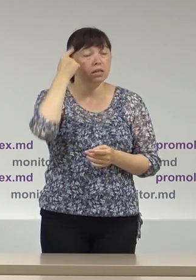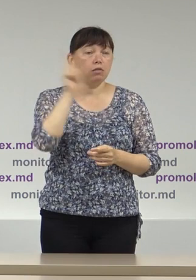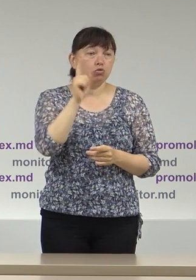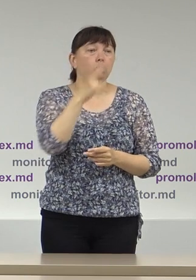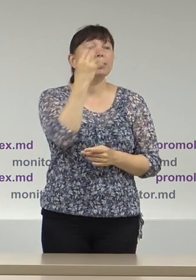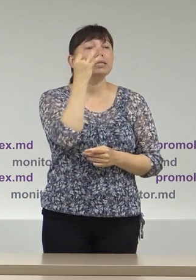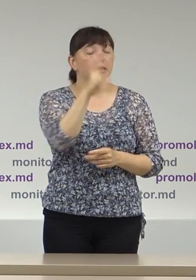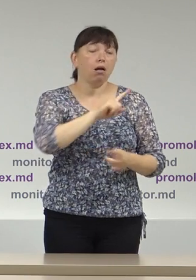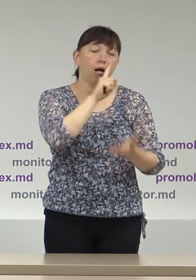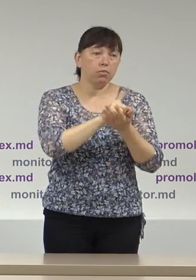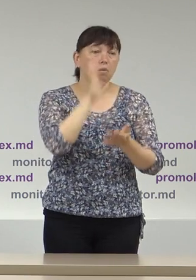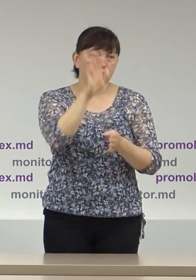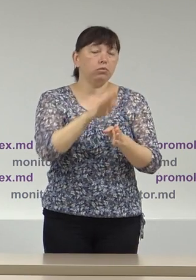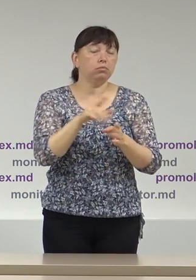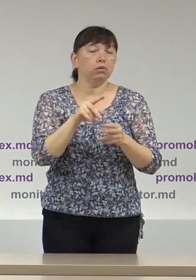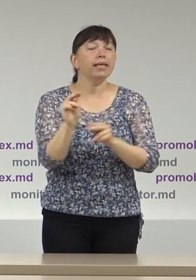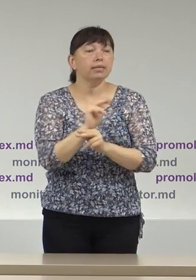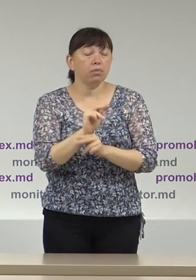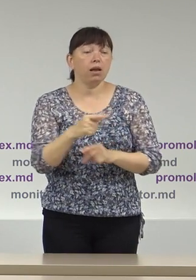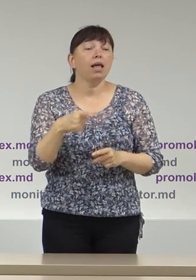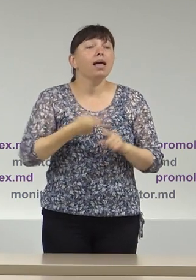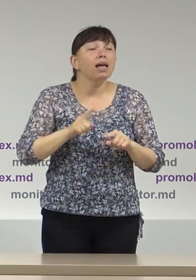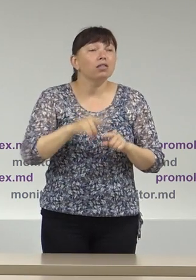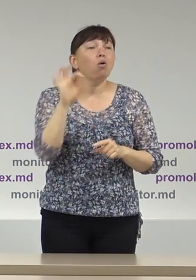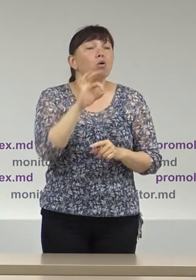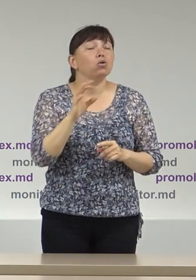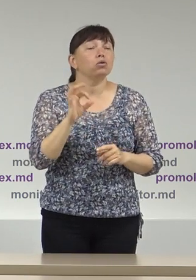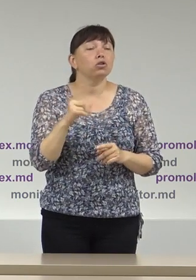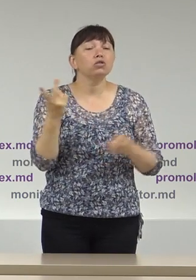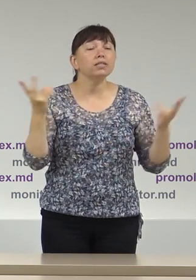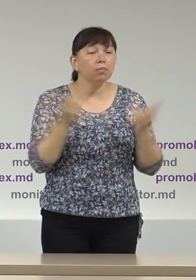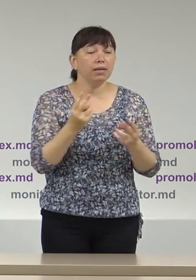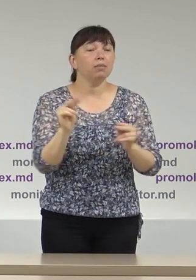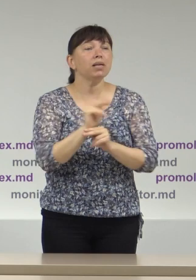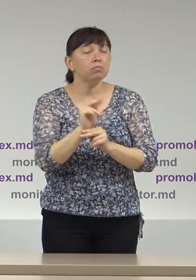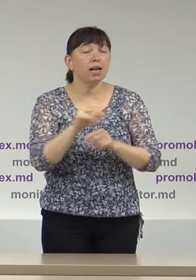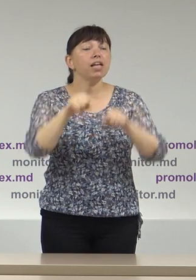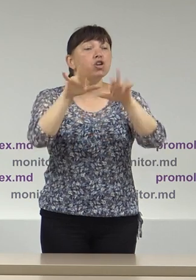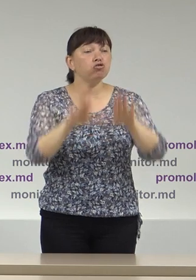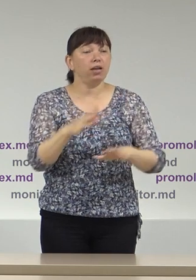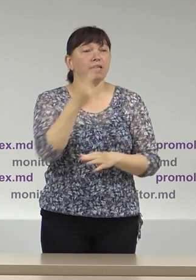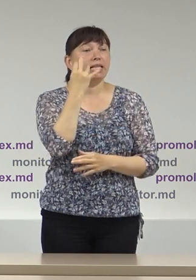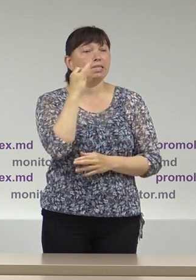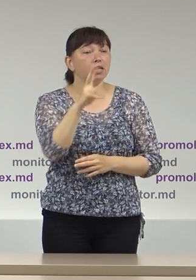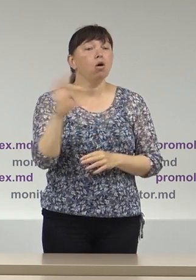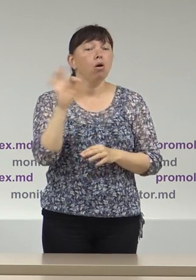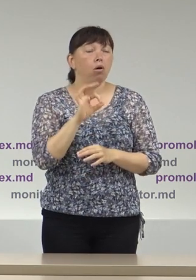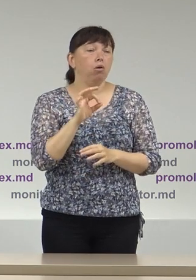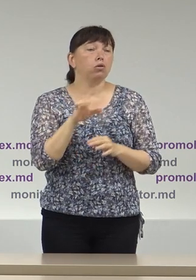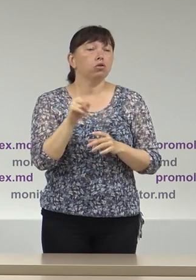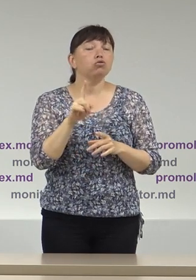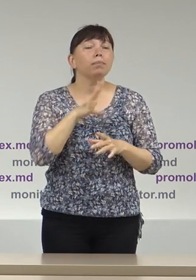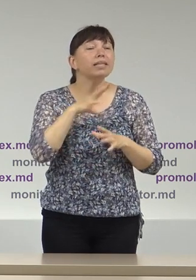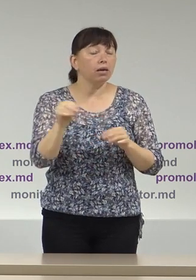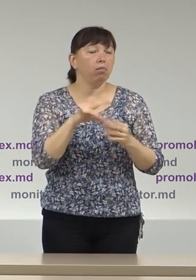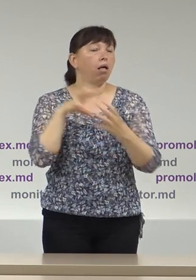soluționeze cât de curând posibil. Este vorba despre necesitatea reglementării, prin hotărâri CEC, a transportării organizate a